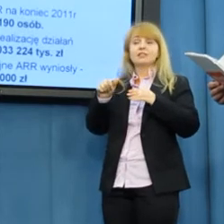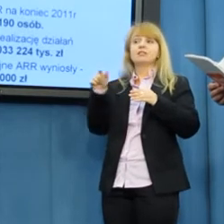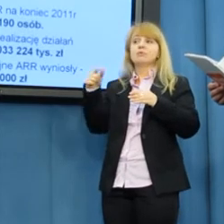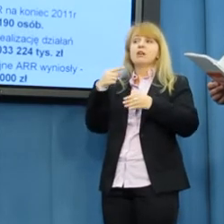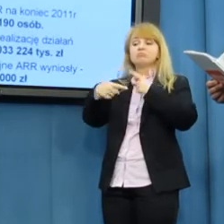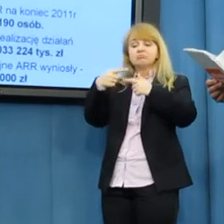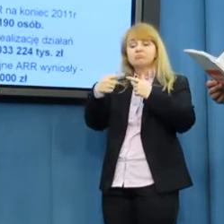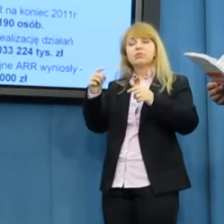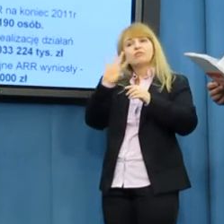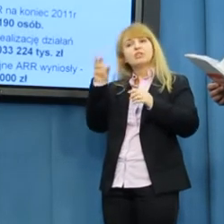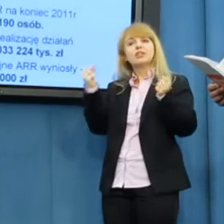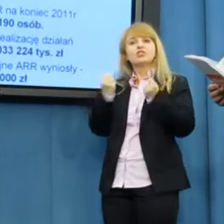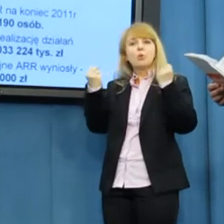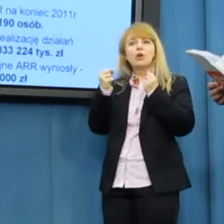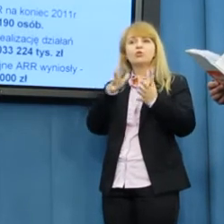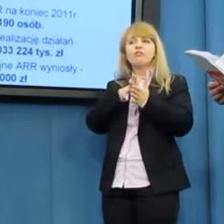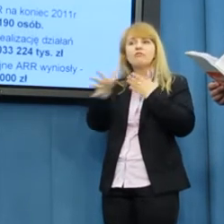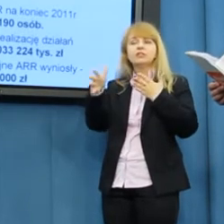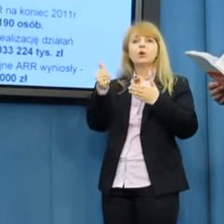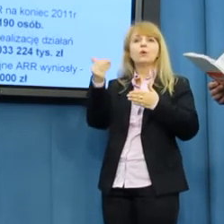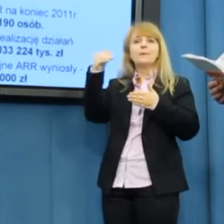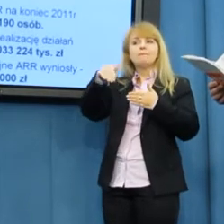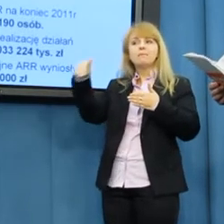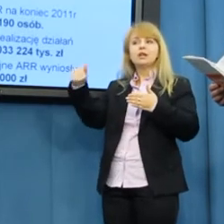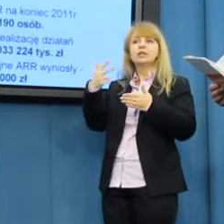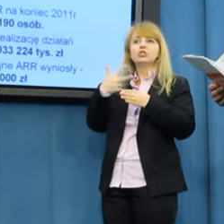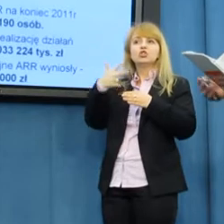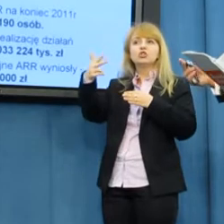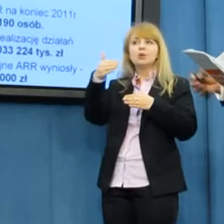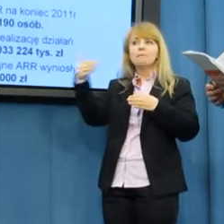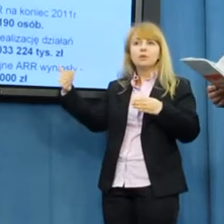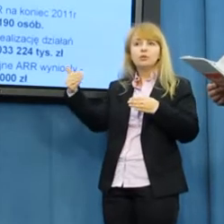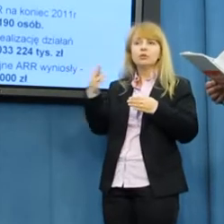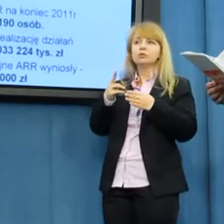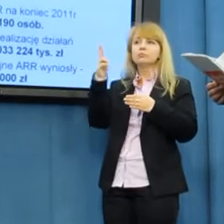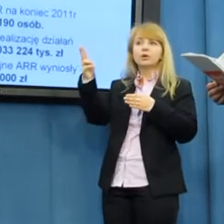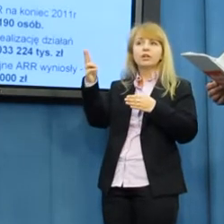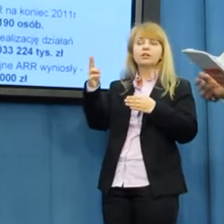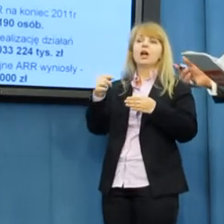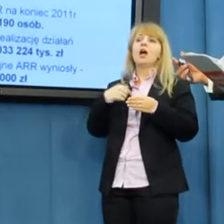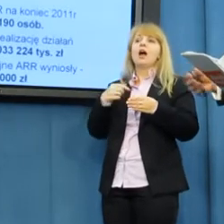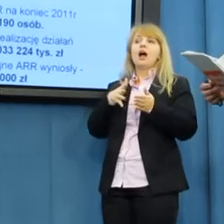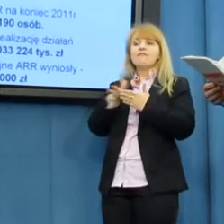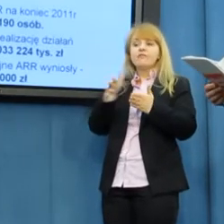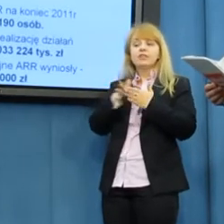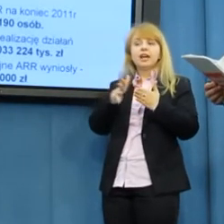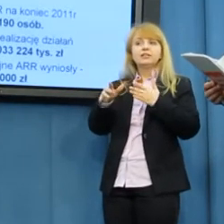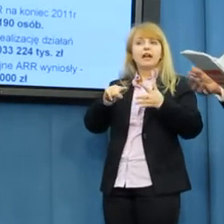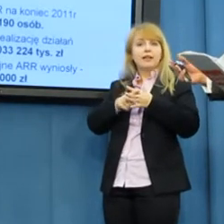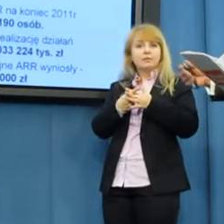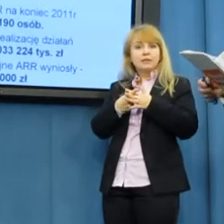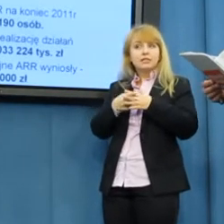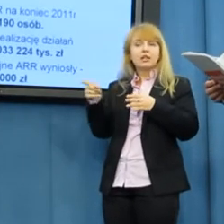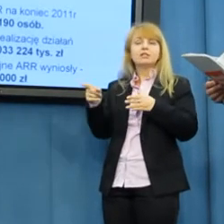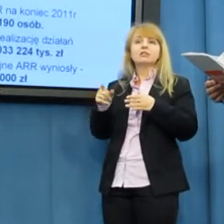realizację działań Agencja wydała 1,33 mld ponad, a wydatki administracyjne, które